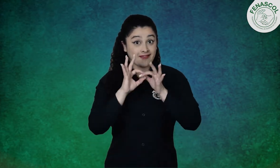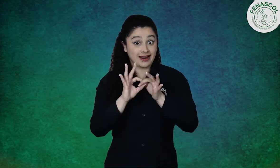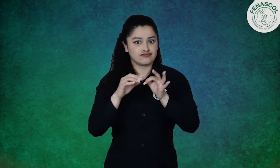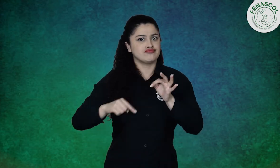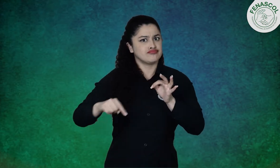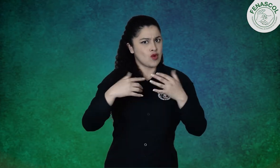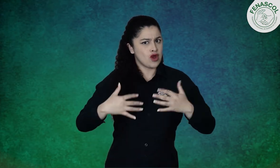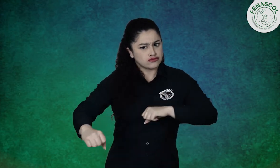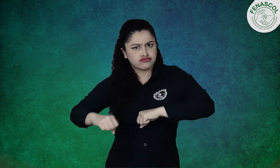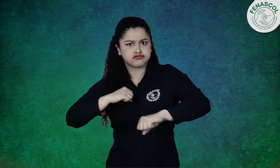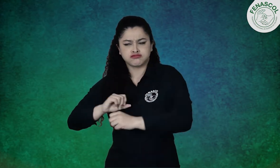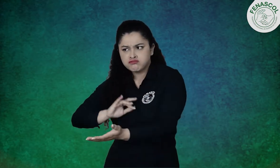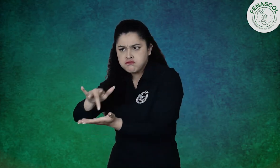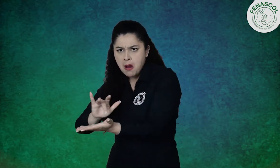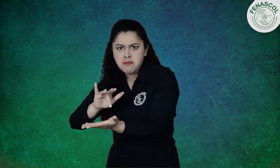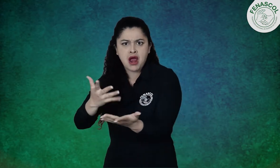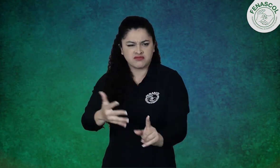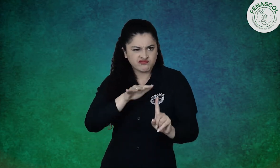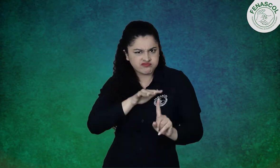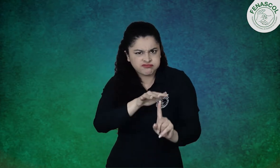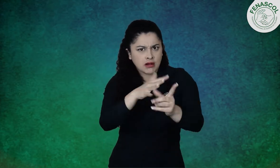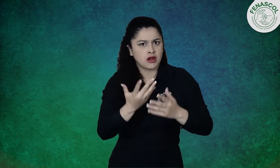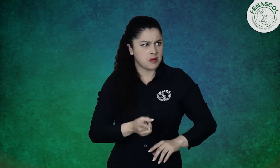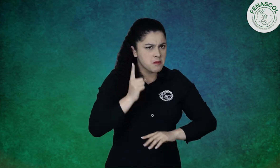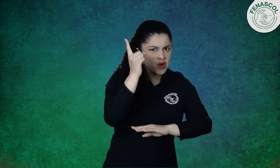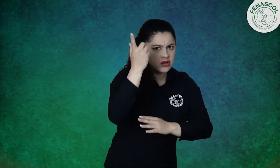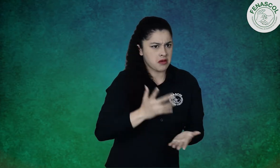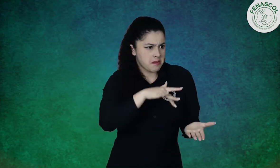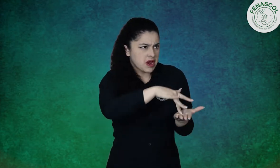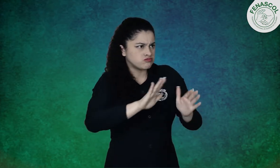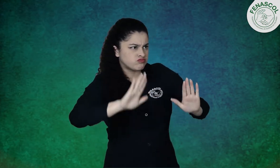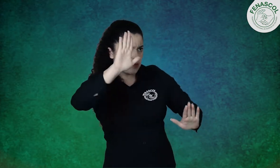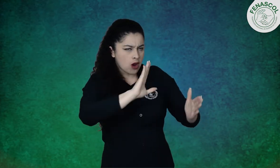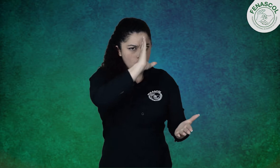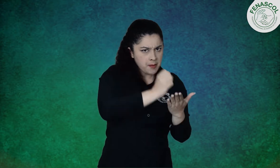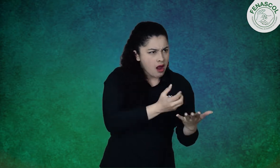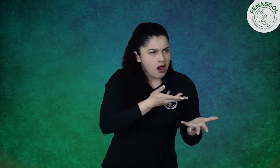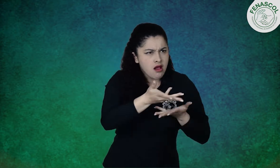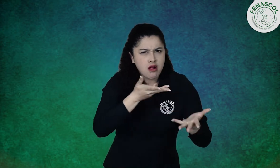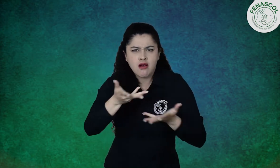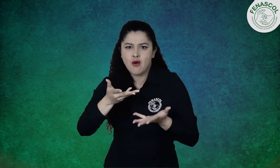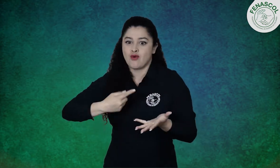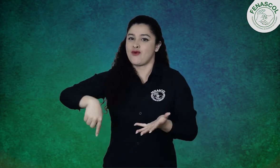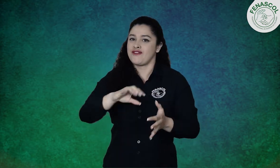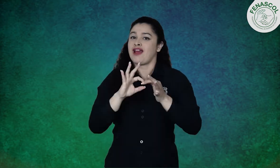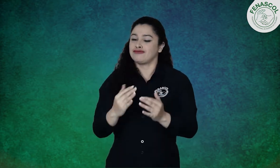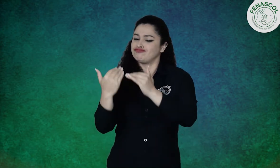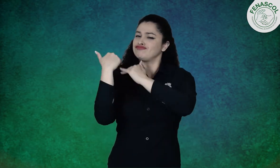FENASCOL sigue gestionando, participando, incidiendo políticamente y manifestándose en diferentes contextos